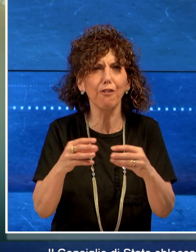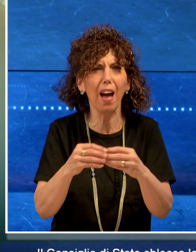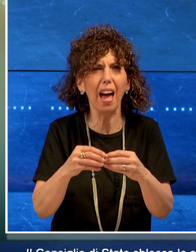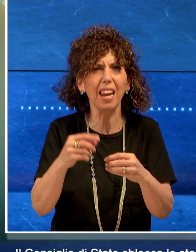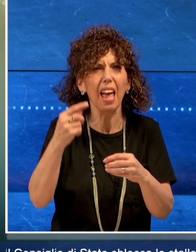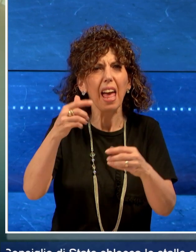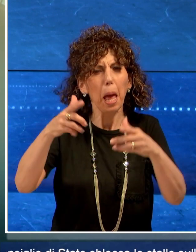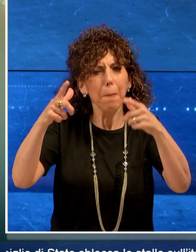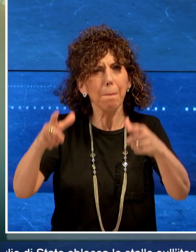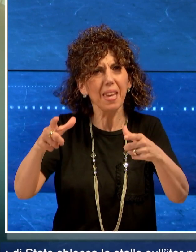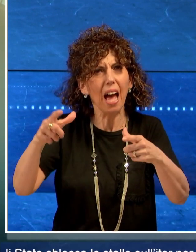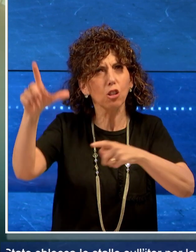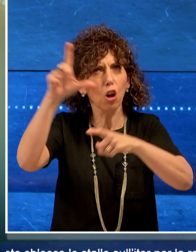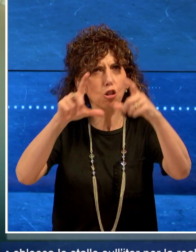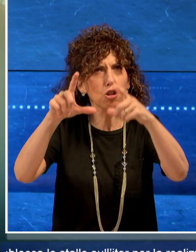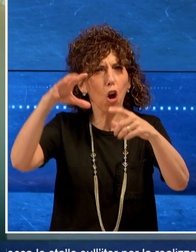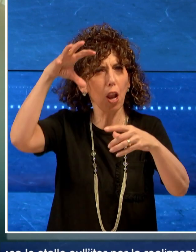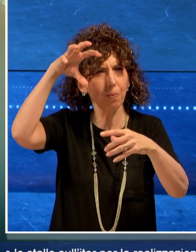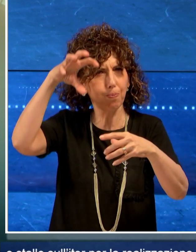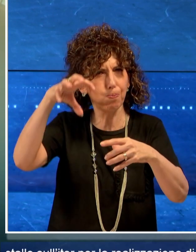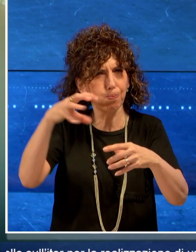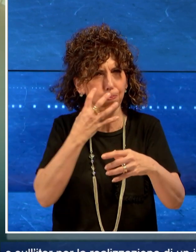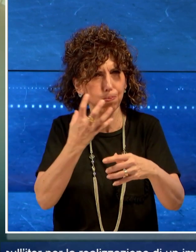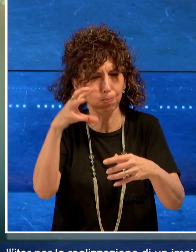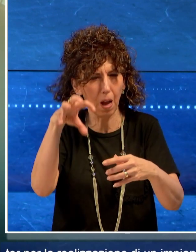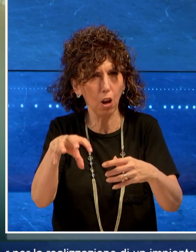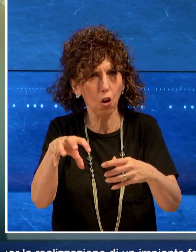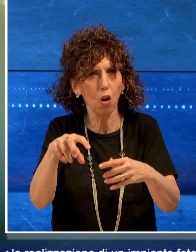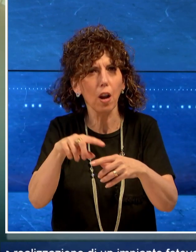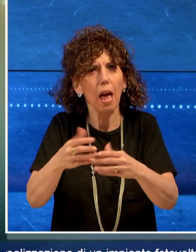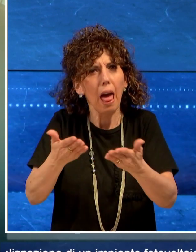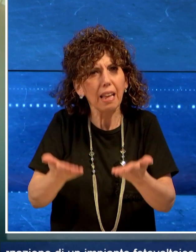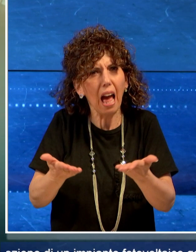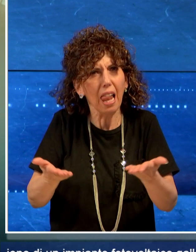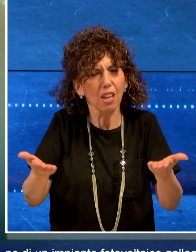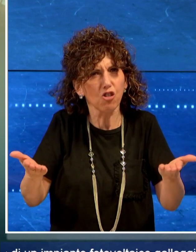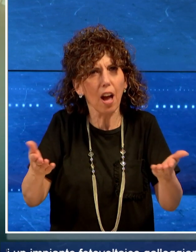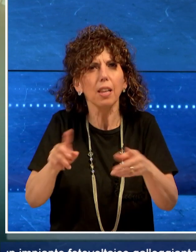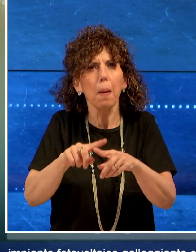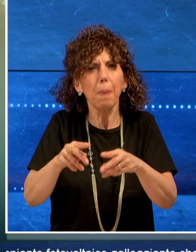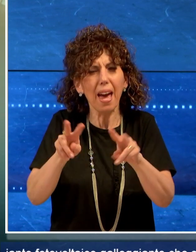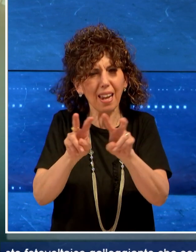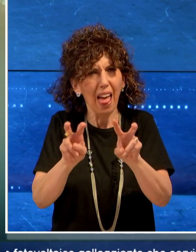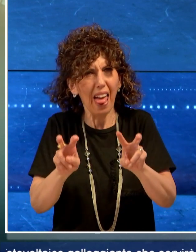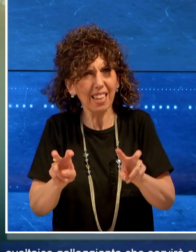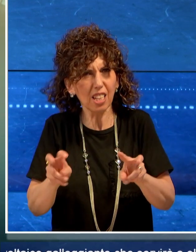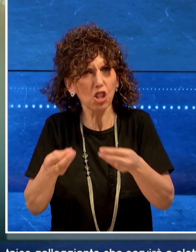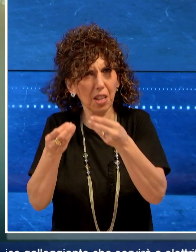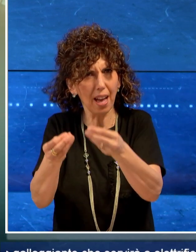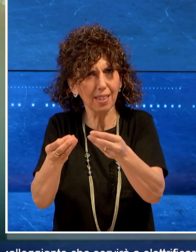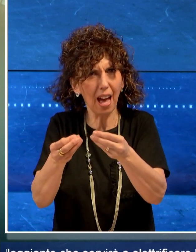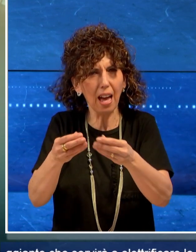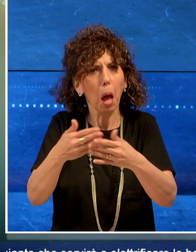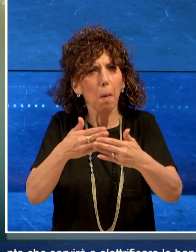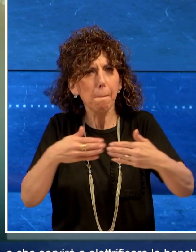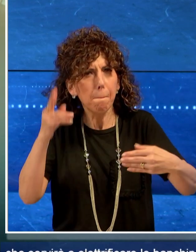fotovoltaico galleggiante che servirà ad elettrificare le banchine con particolare